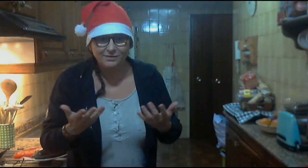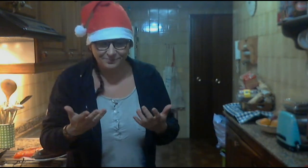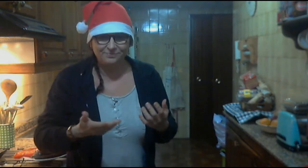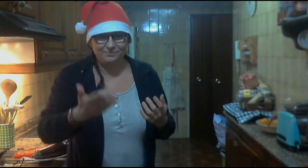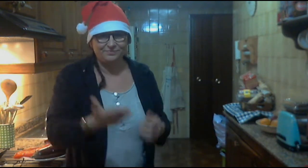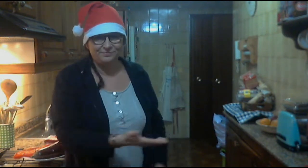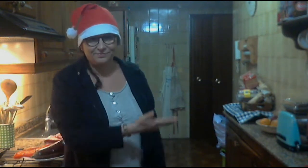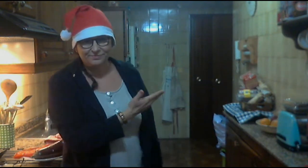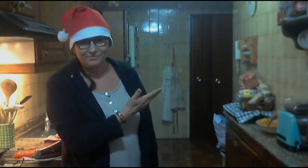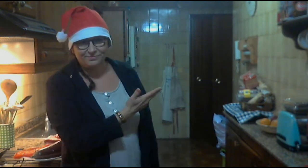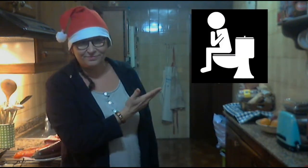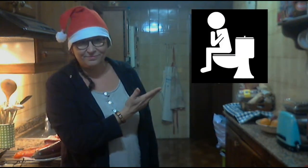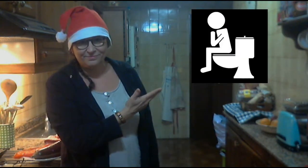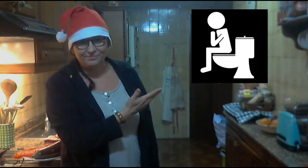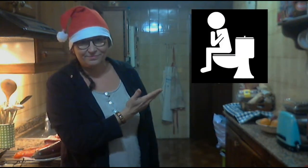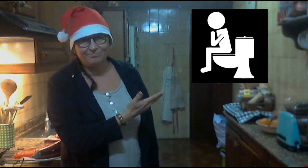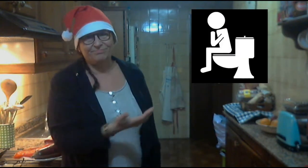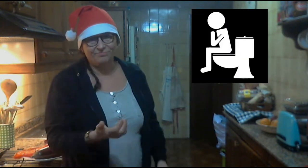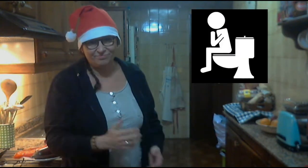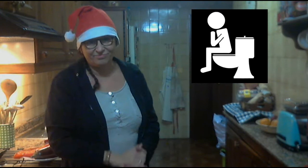abierto hoy, el cacer de la Rumbia, donde murieron 5 o 6.